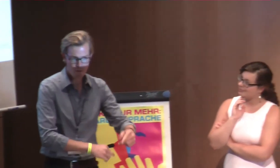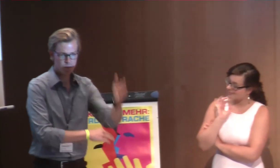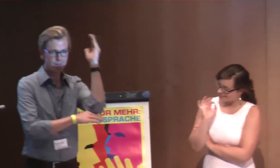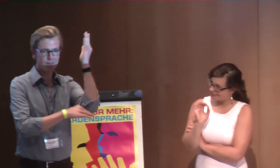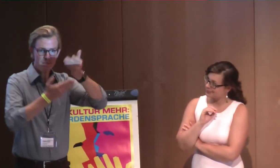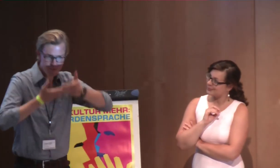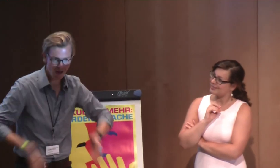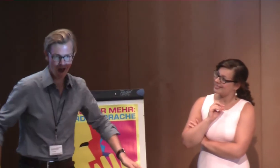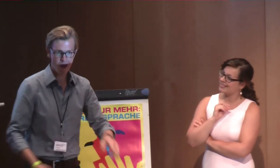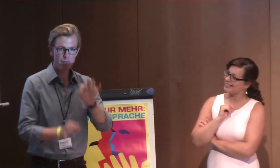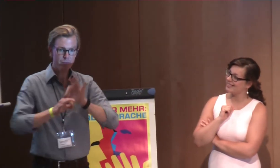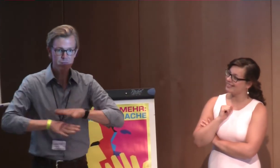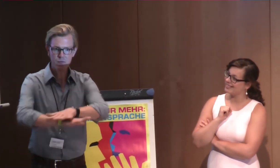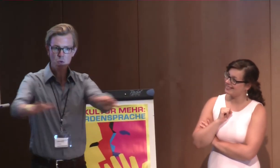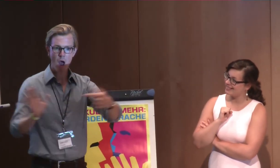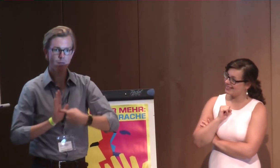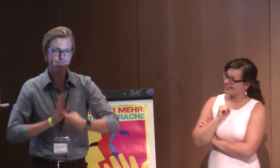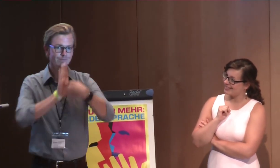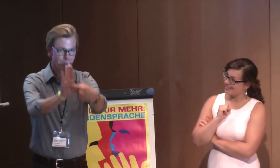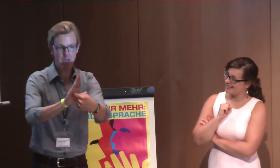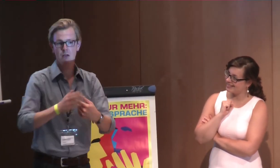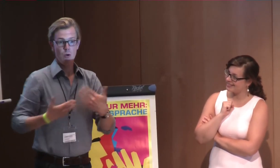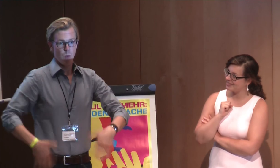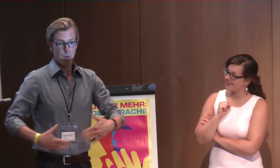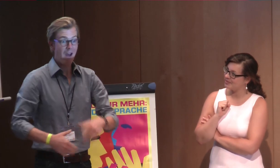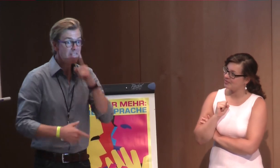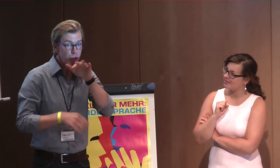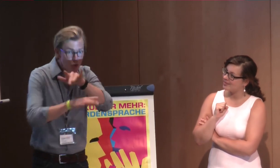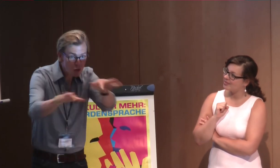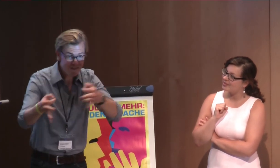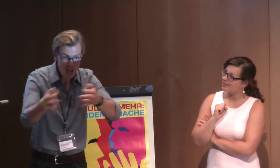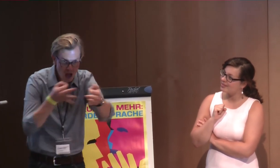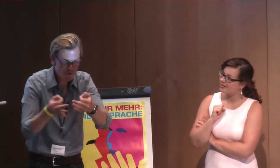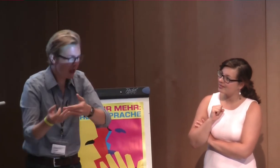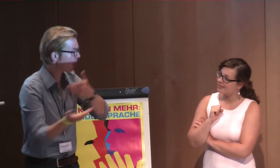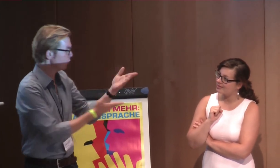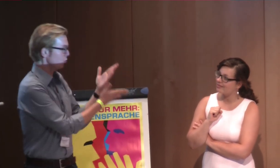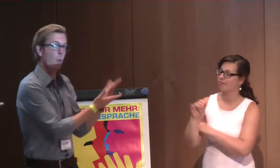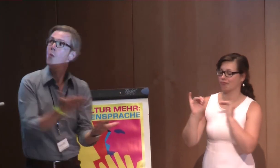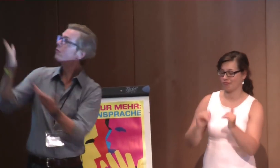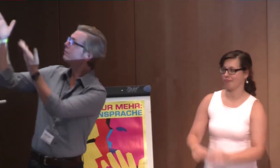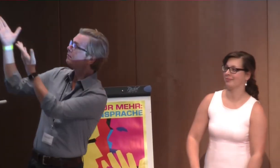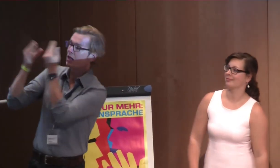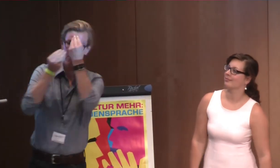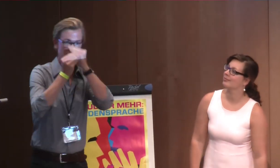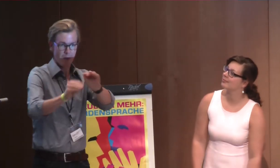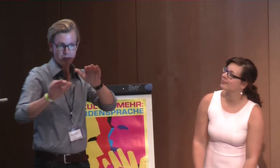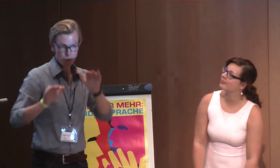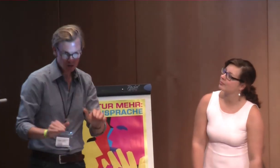dafür, dass sie gekommen sind, sie bereit waren, hier uns alle teilhaben zu lassen, weil ich glaube, dass wenn es weitere Fragen gibt,